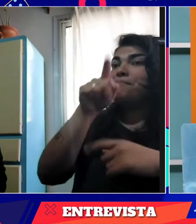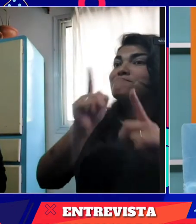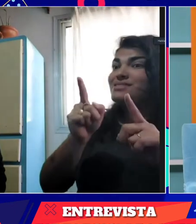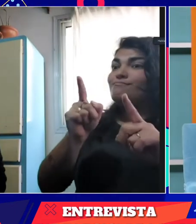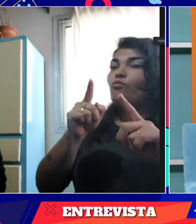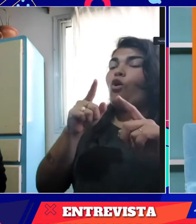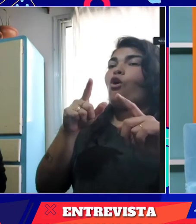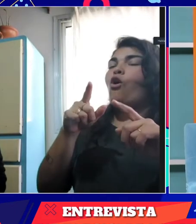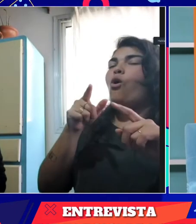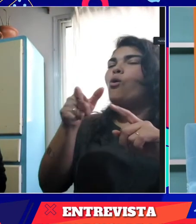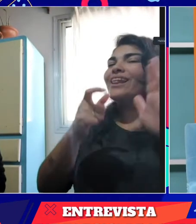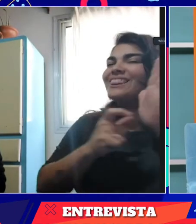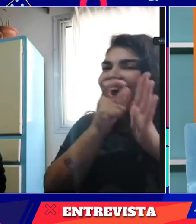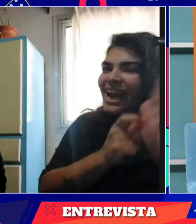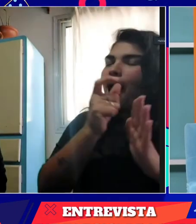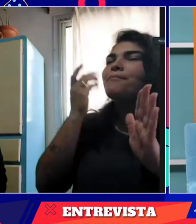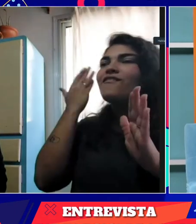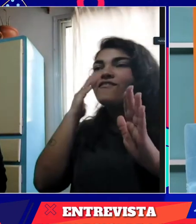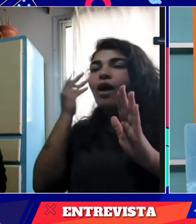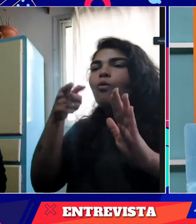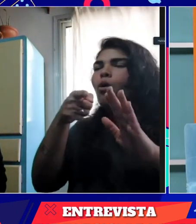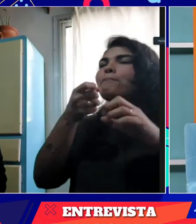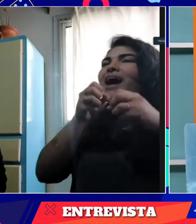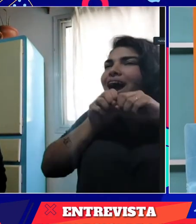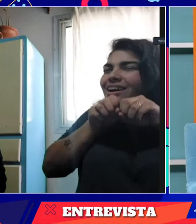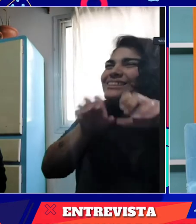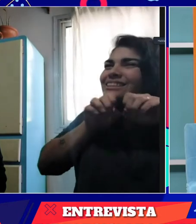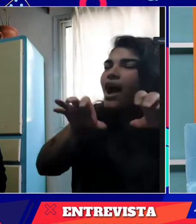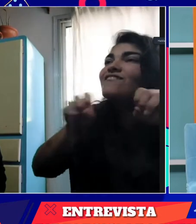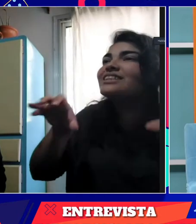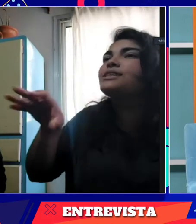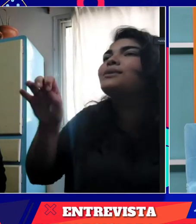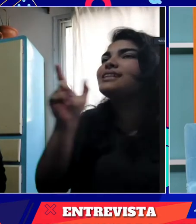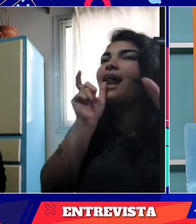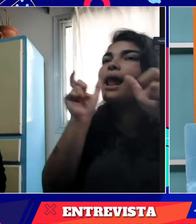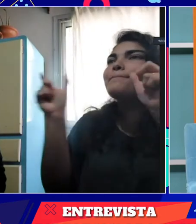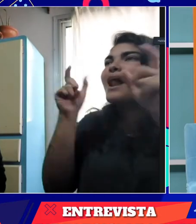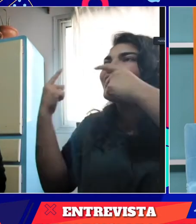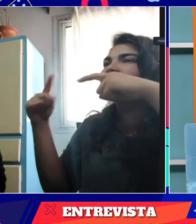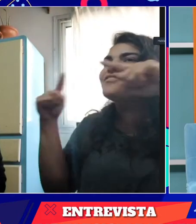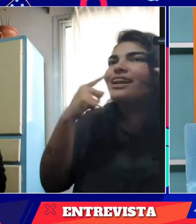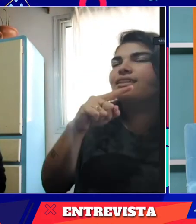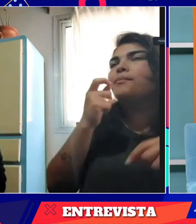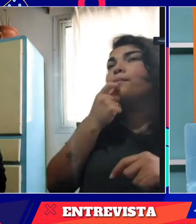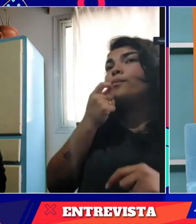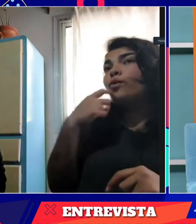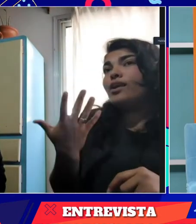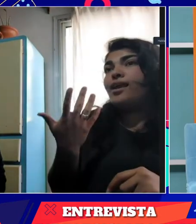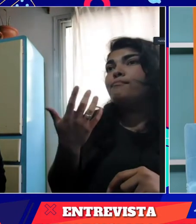reflexionamos también sobre esto. Por ejemplo, en Instagram, en Facebook, se difunde mucho la diferencia